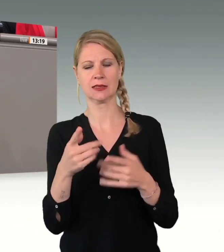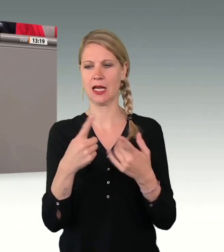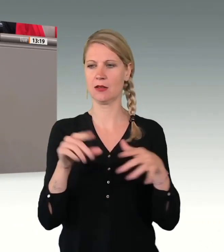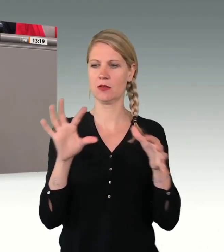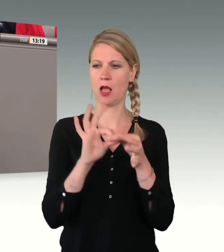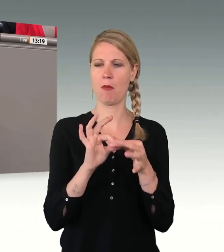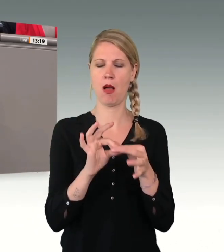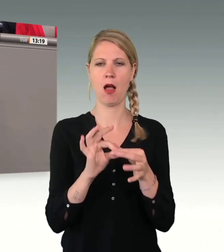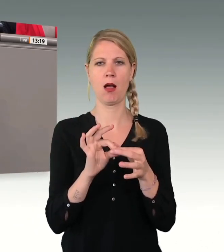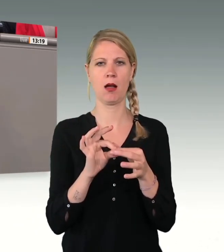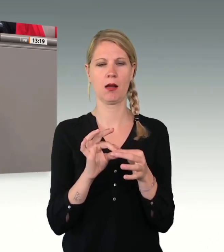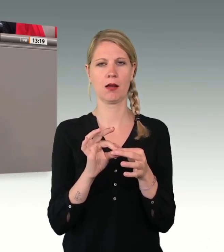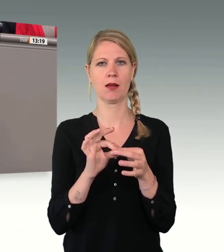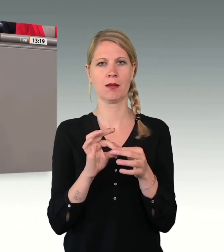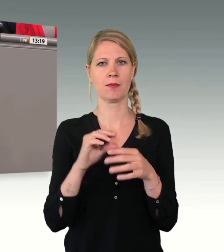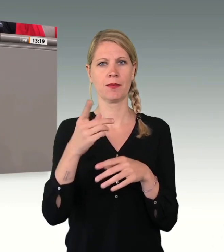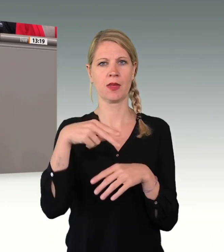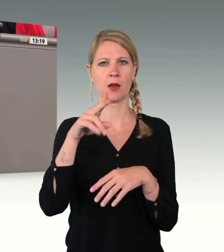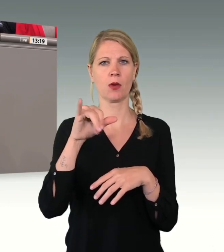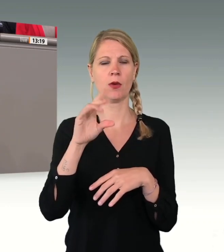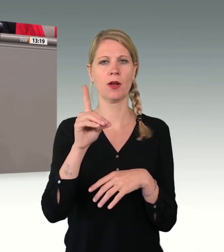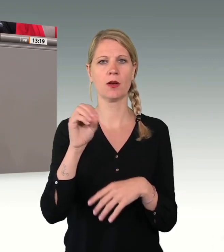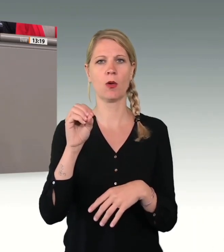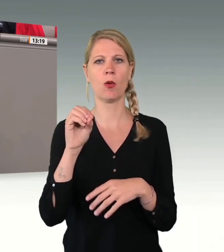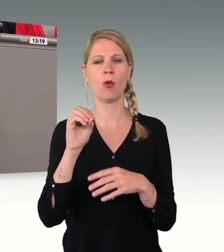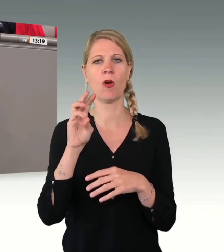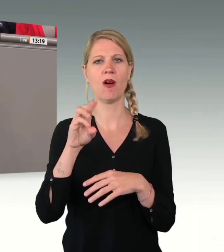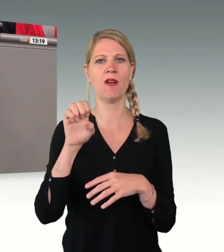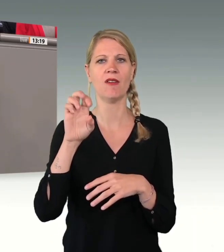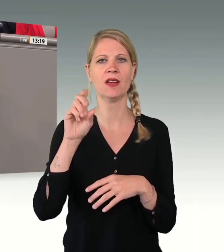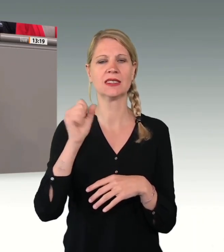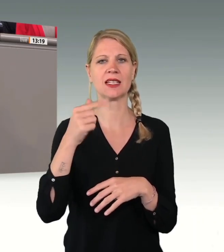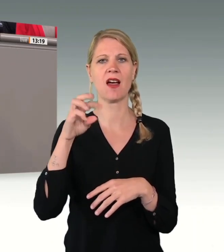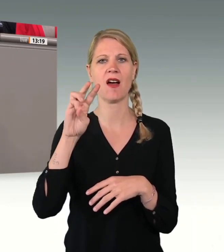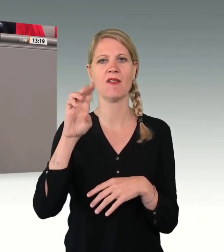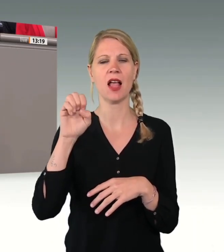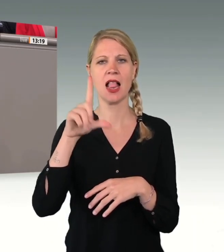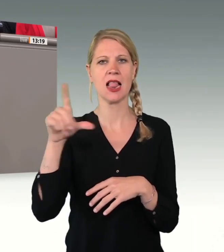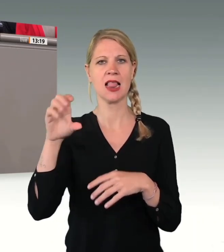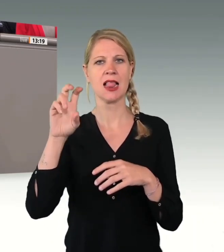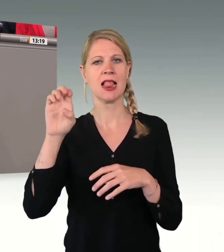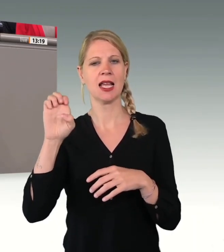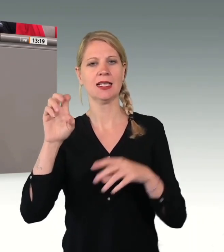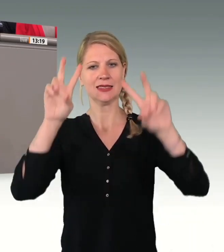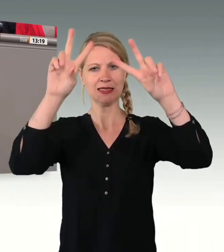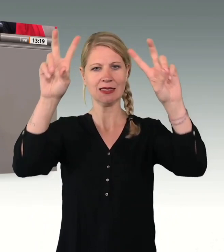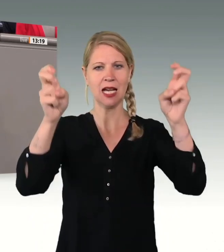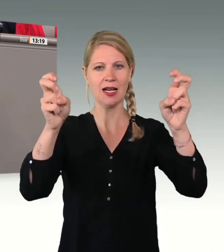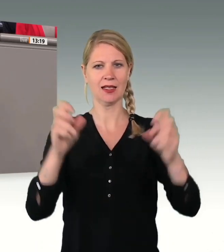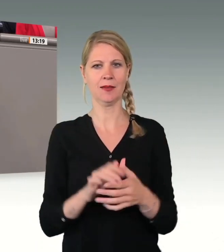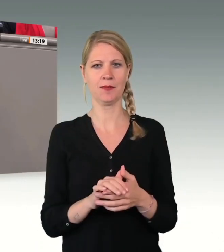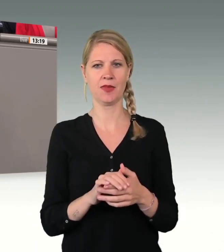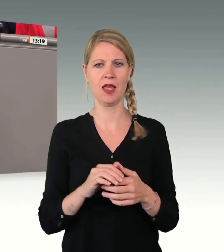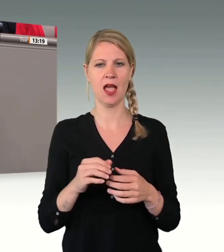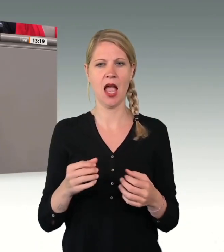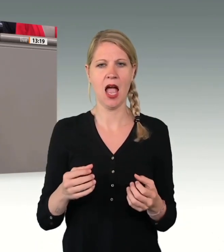von Guido Westerwelle denken, nämlich anstrengungsloser Wohlstand und spätrömische Dekadenz. Sie sind anstrengungsloser